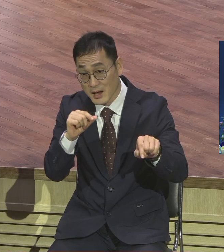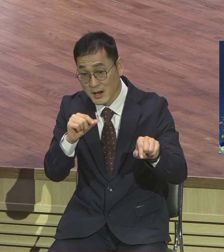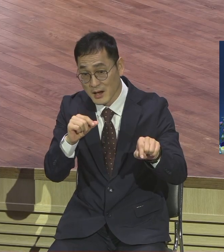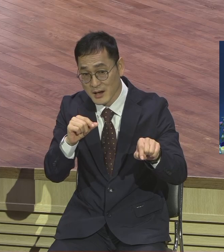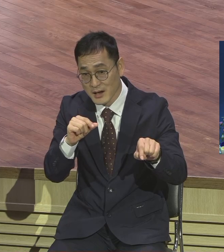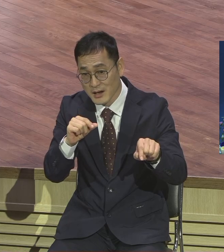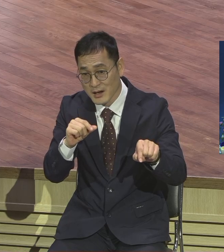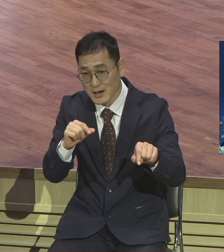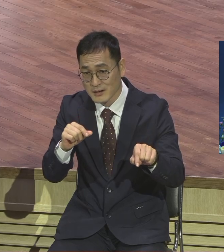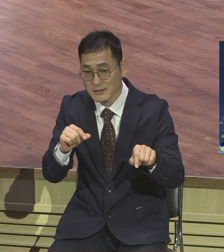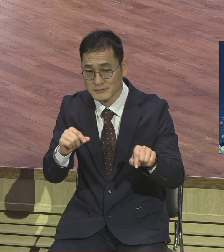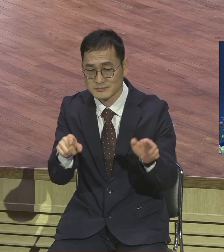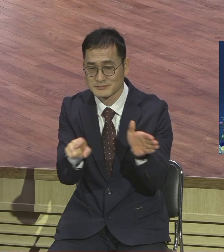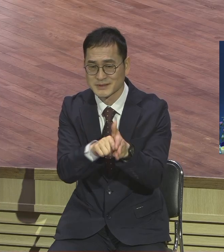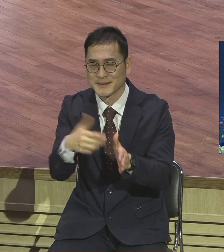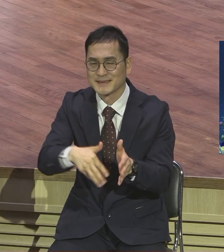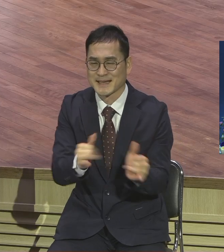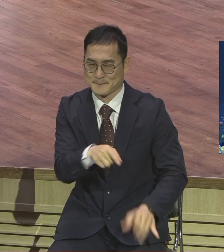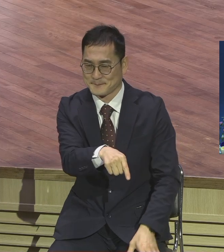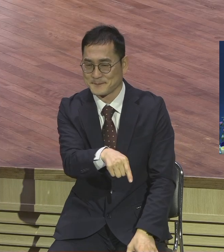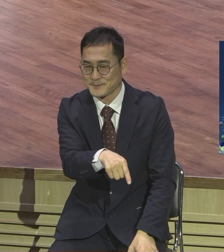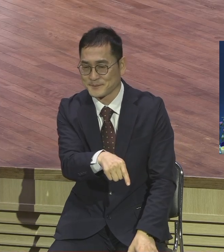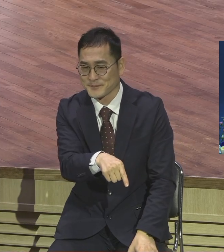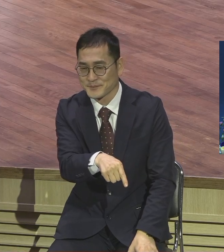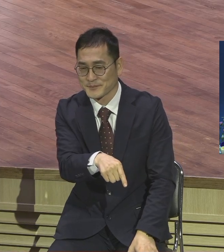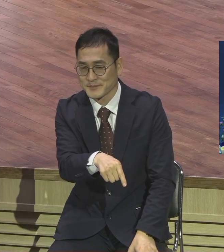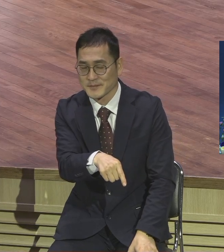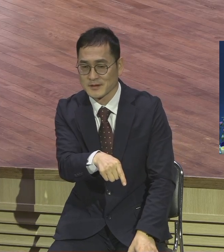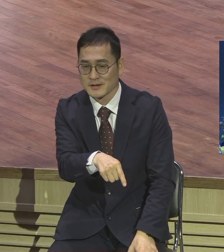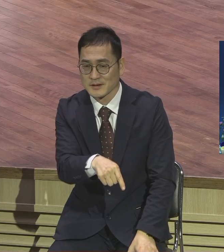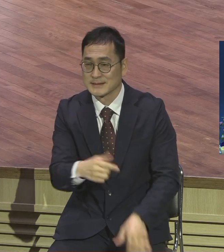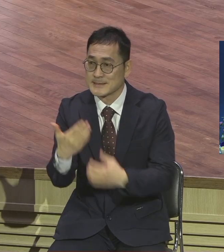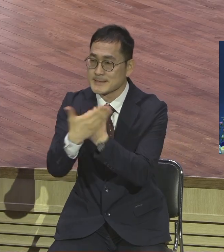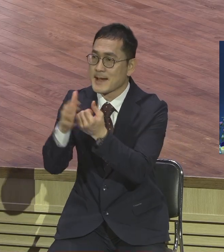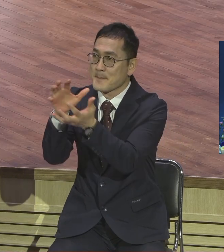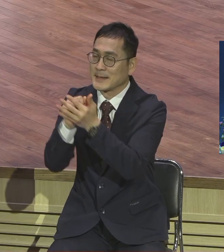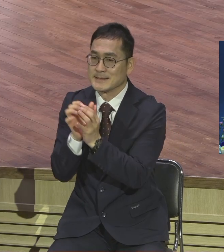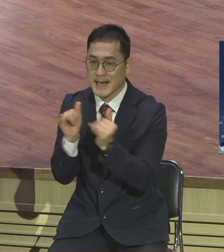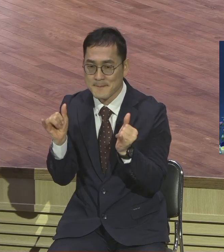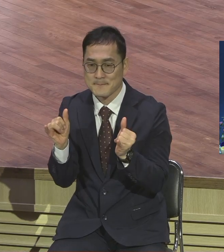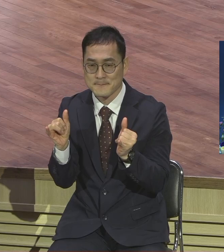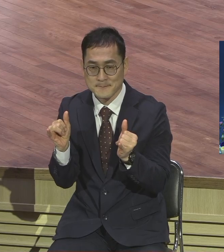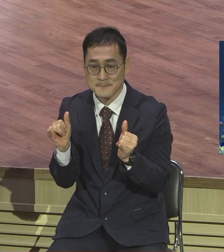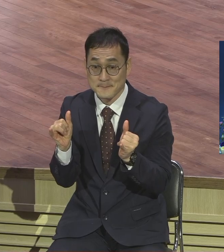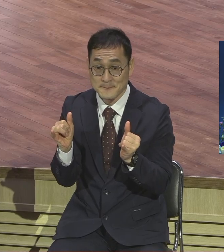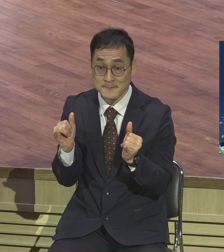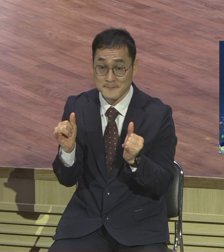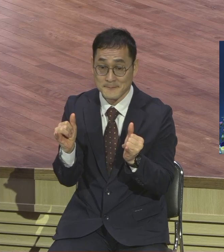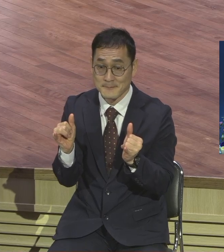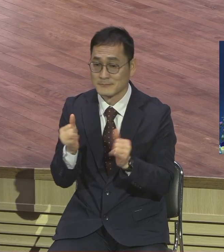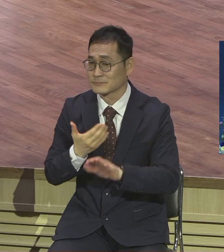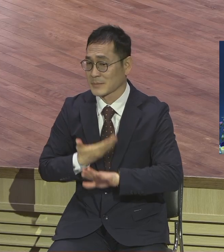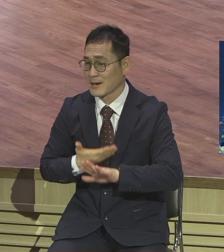거예요. 은혜 못 받은 사람이에요. 사람 은혜 받은 사람 그리 살지 않습니다. 오늘부터 은혜 받으시기 바랍니다.